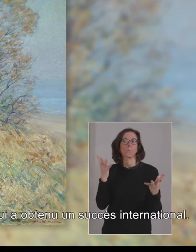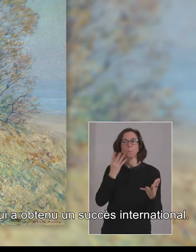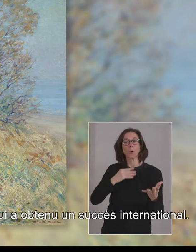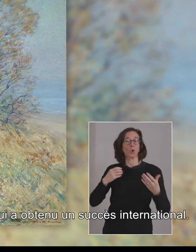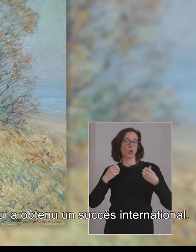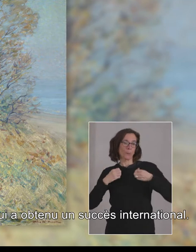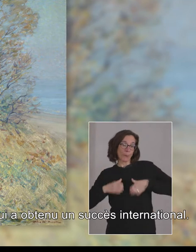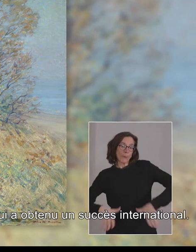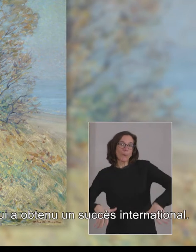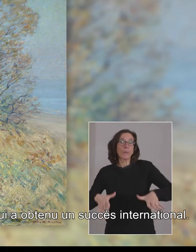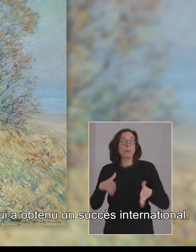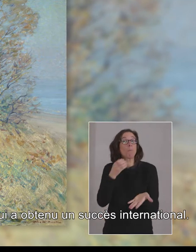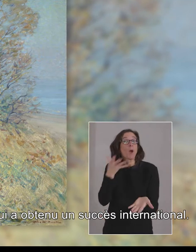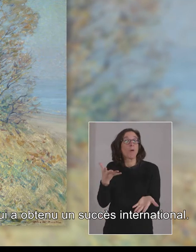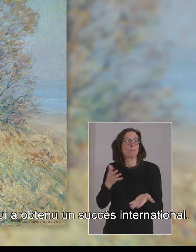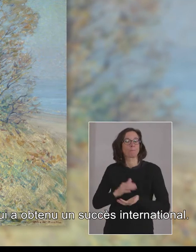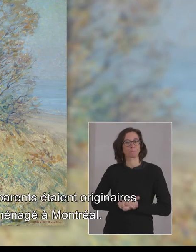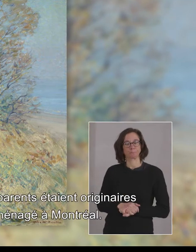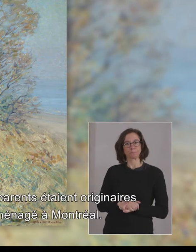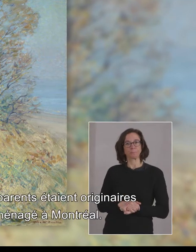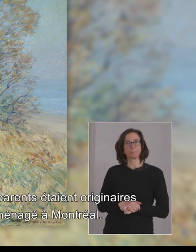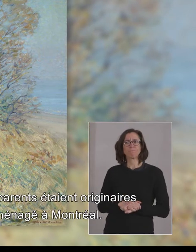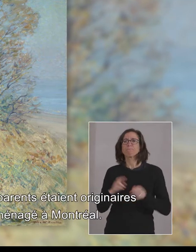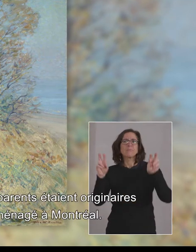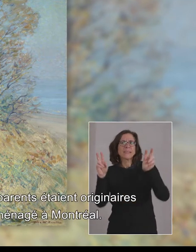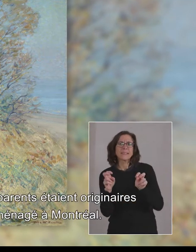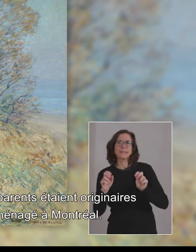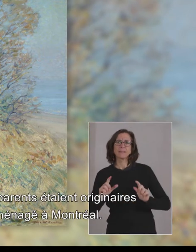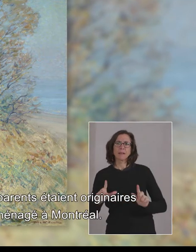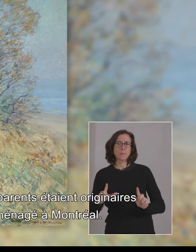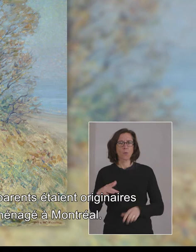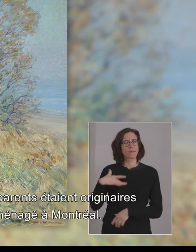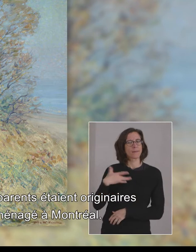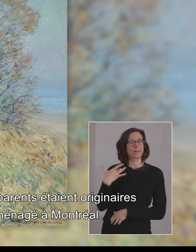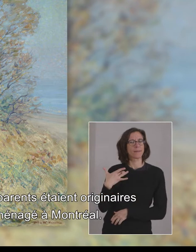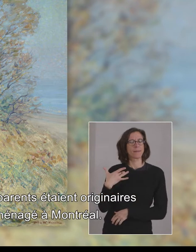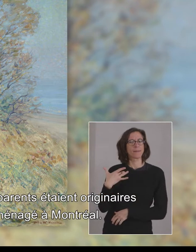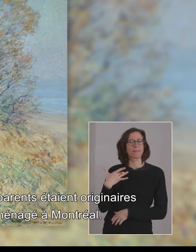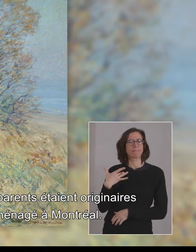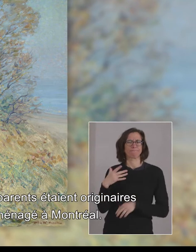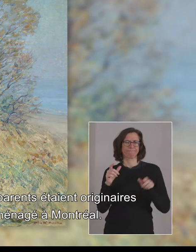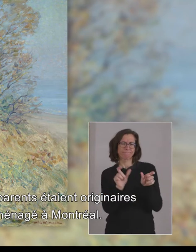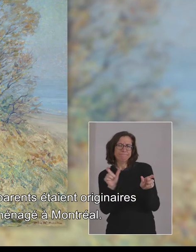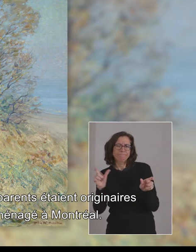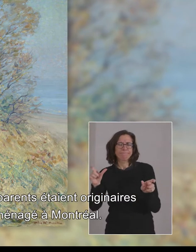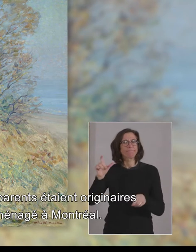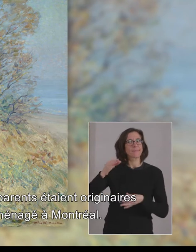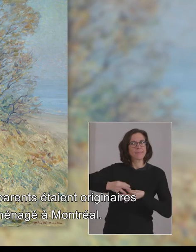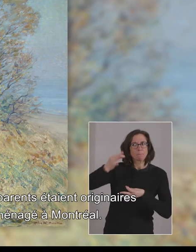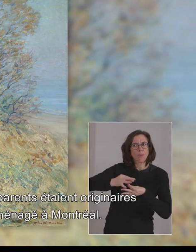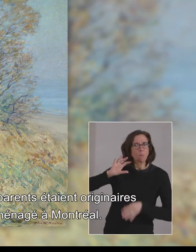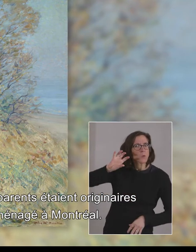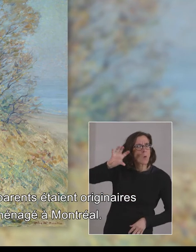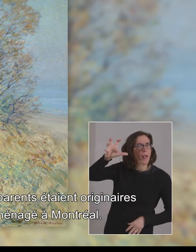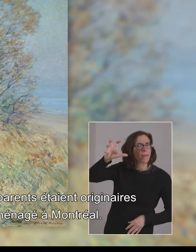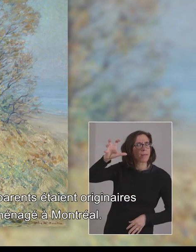Elle est née le 14 décembre 1879 à Toronto. Ses parents étaient originaires de Grande